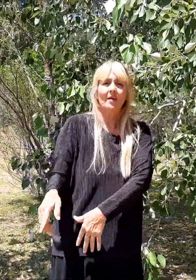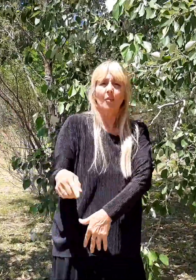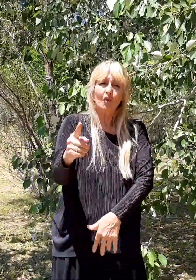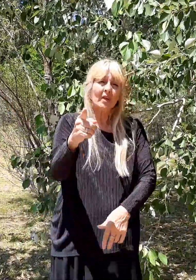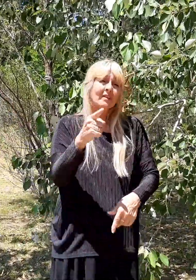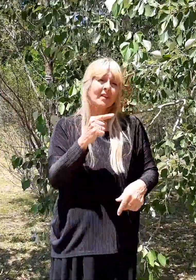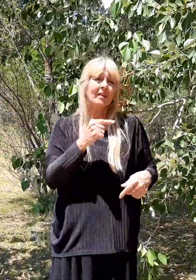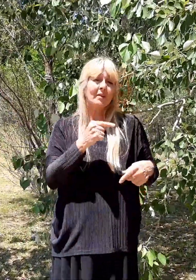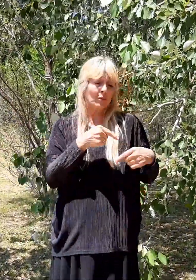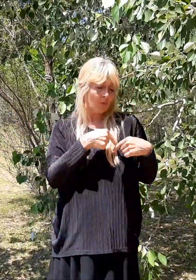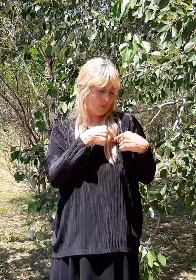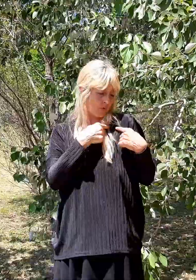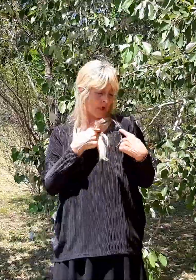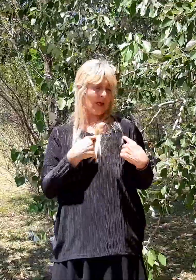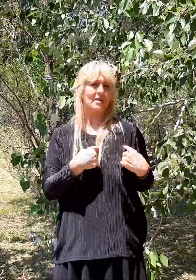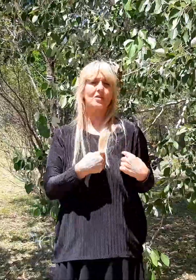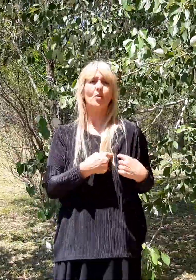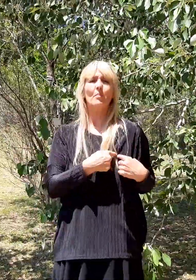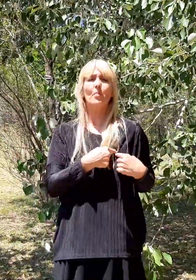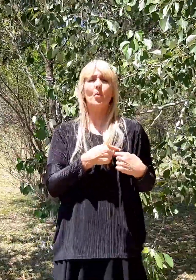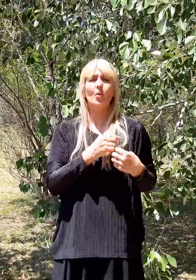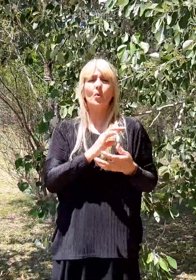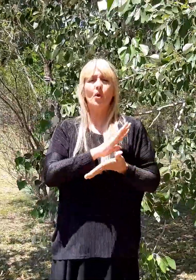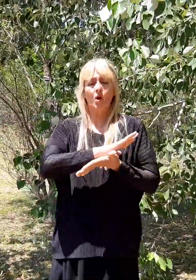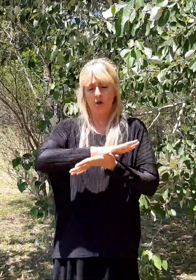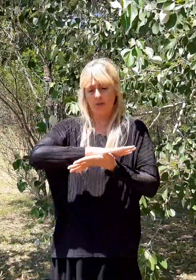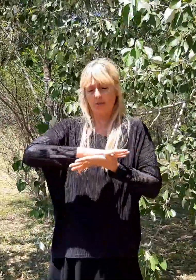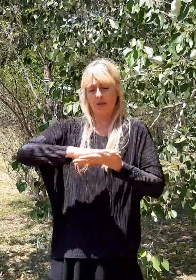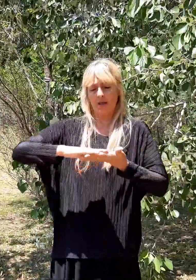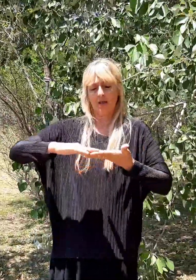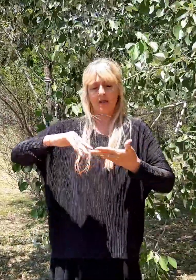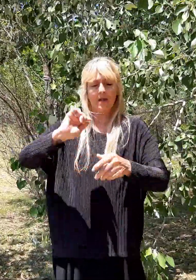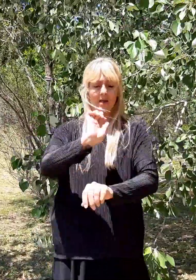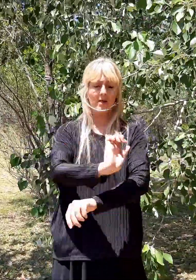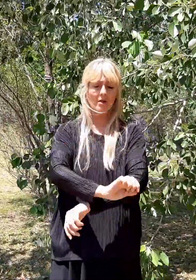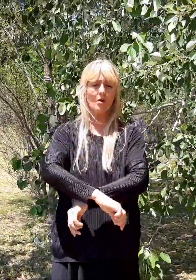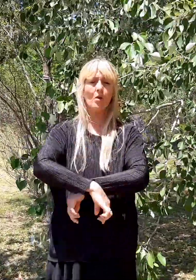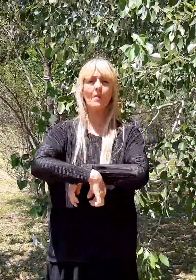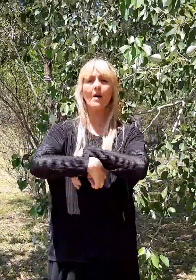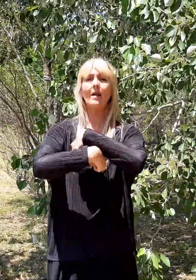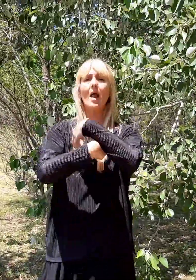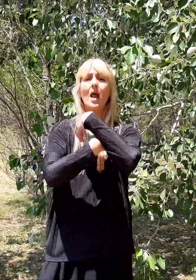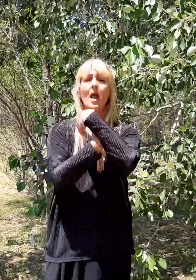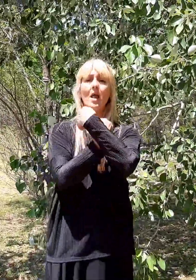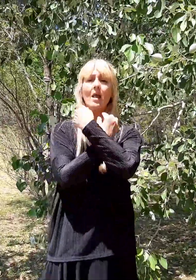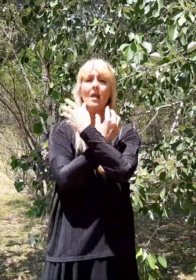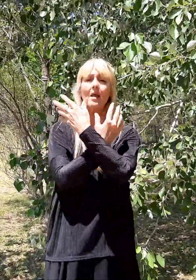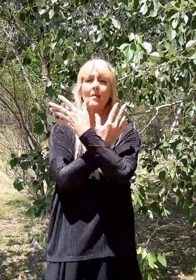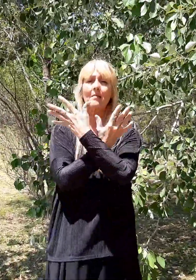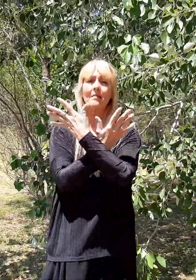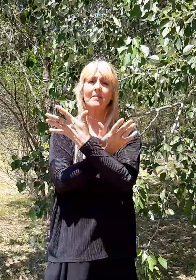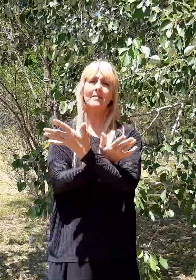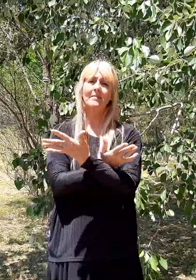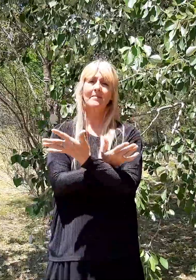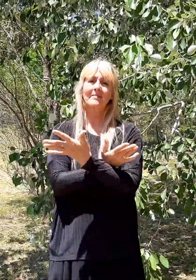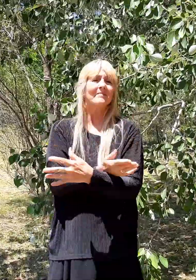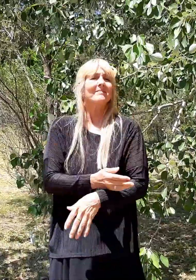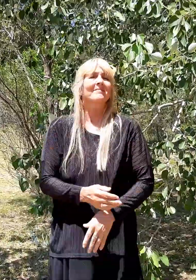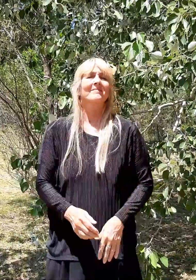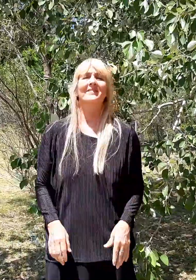Pondré en ti un corazón puro y te renovaré Yo